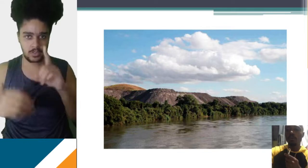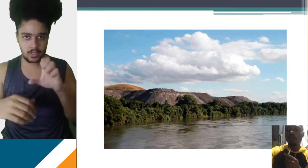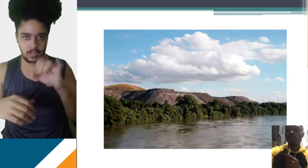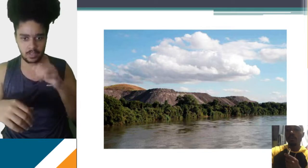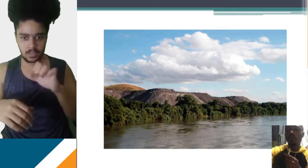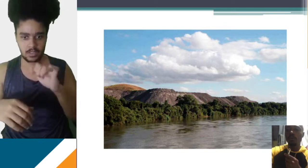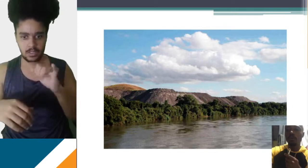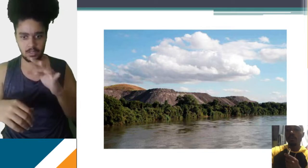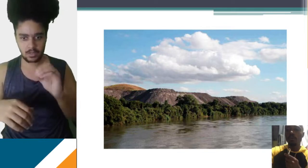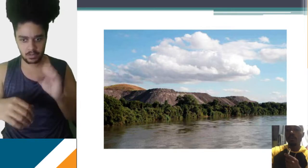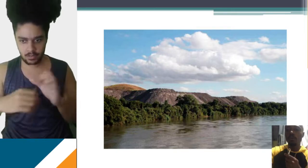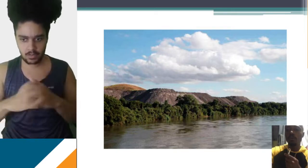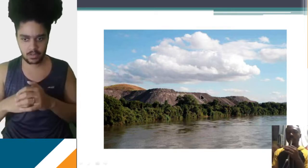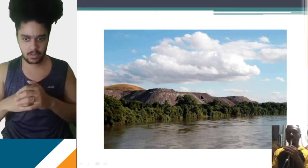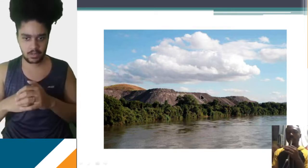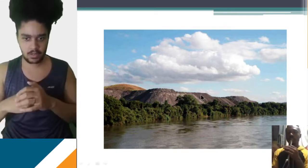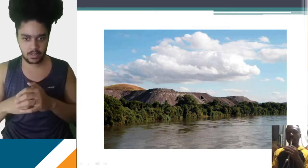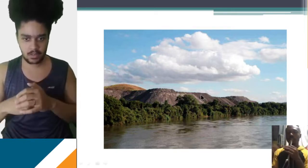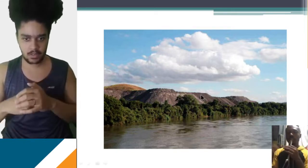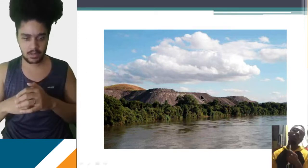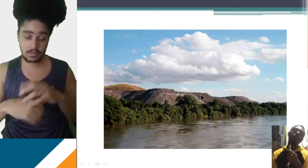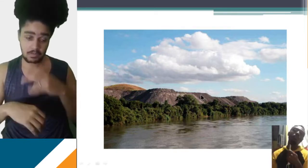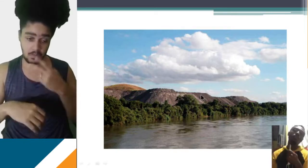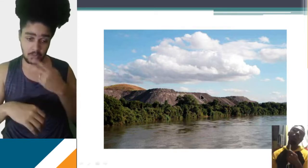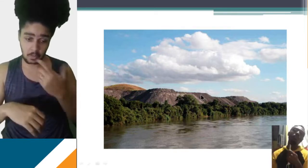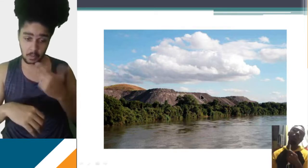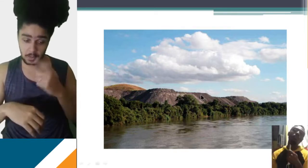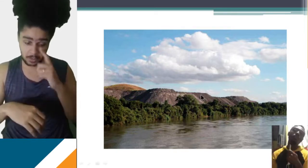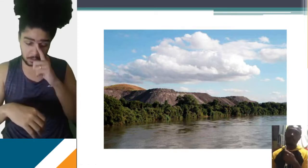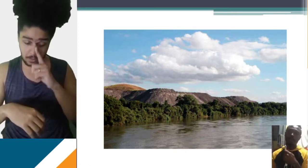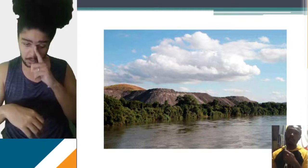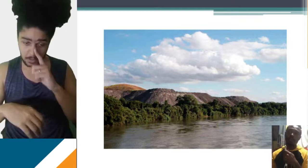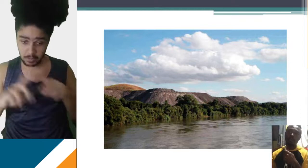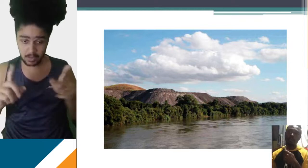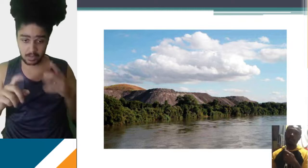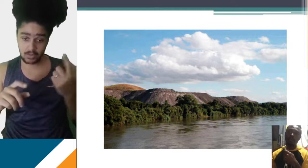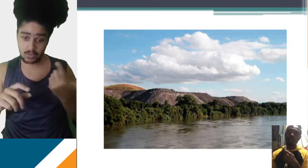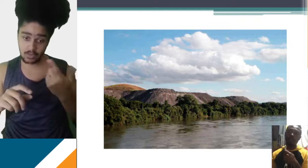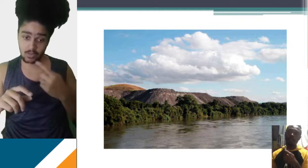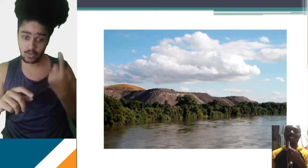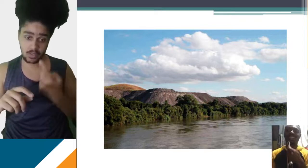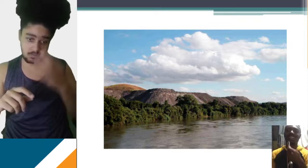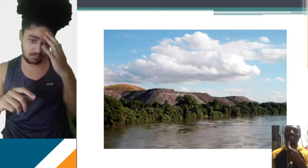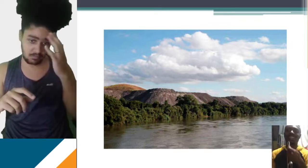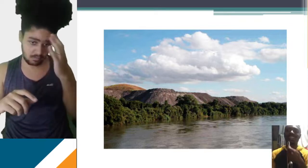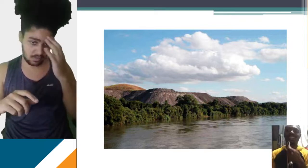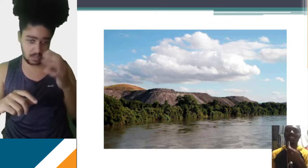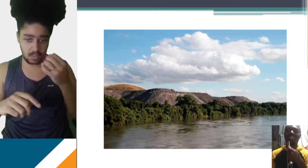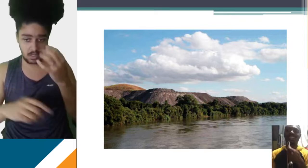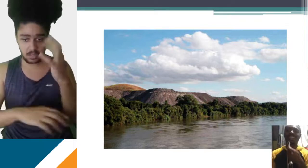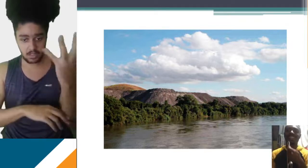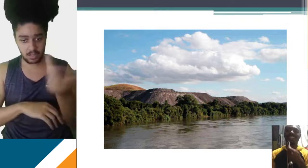dejetos delas estão aqui, beirando o Rio, sem nenhuma proteção. Eles alegam que não há perigo, mas a gente sabe que algo extraído da